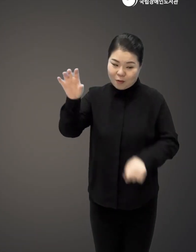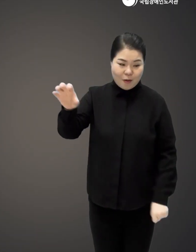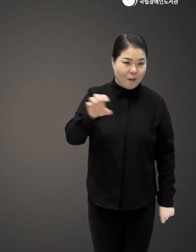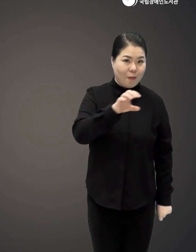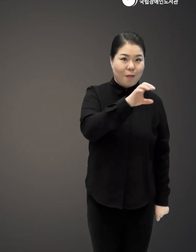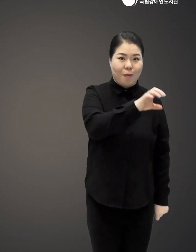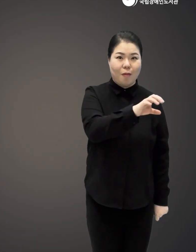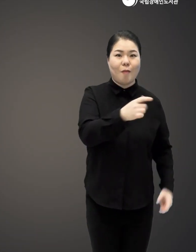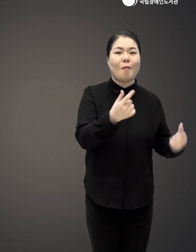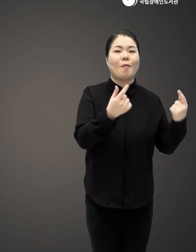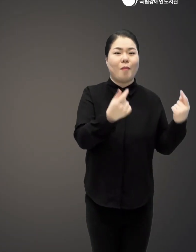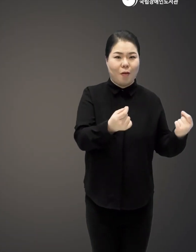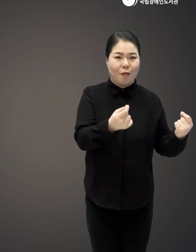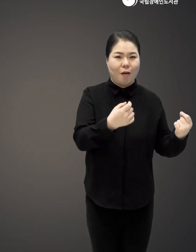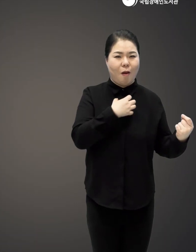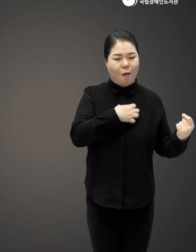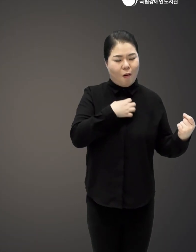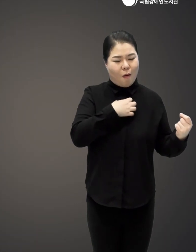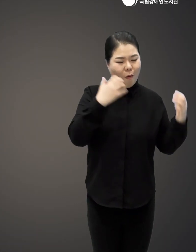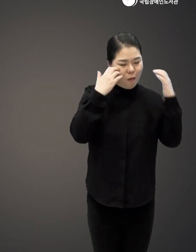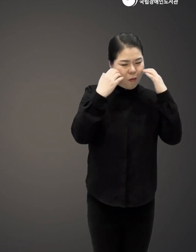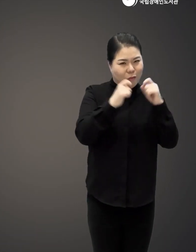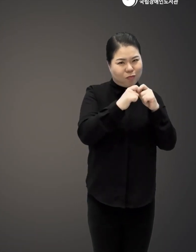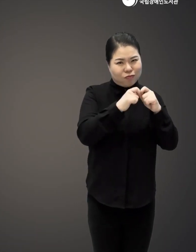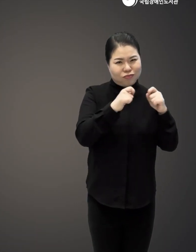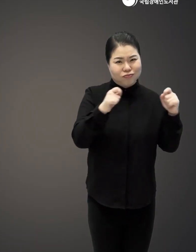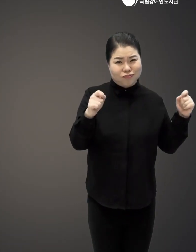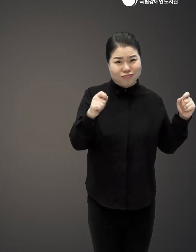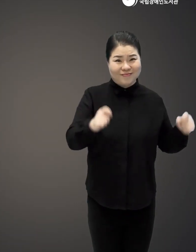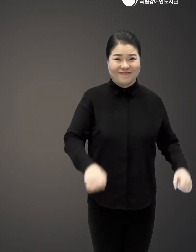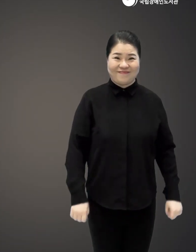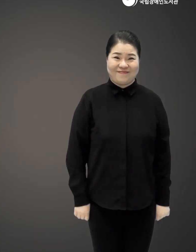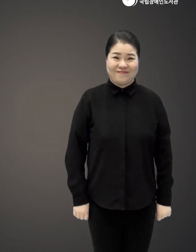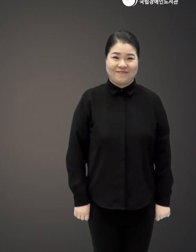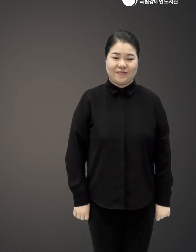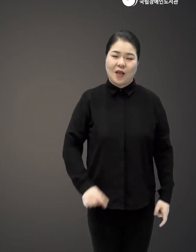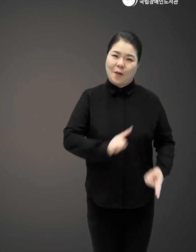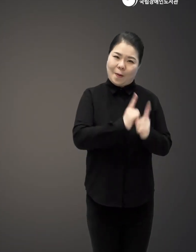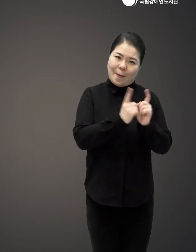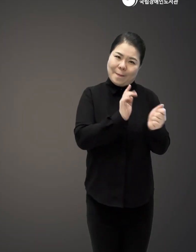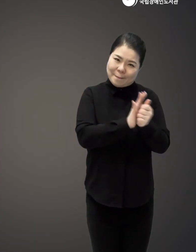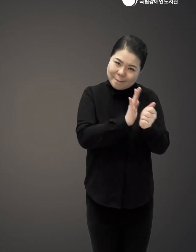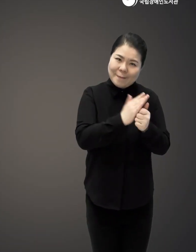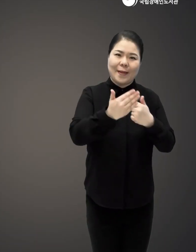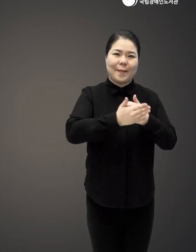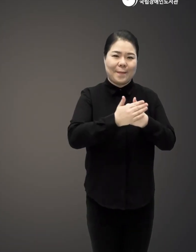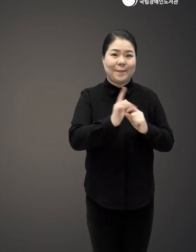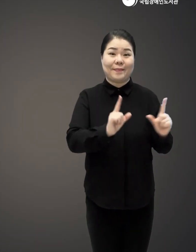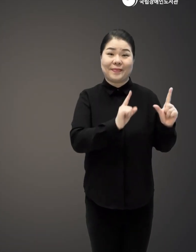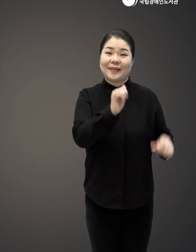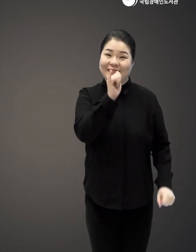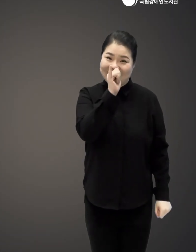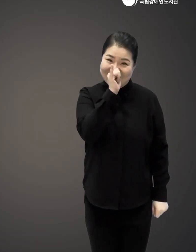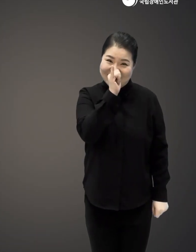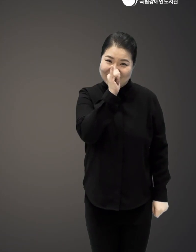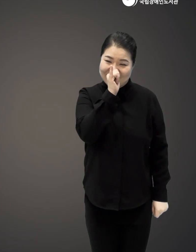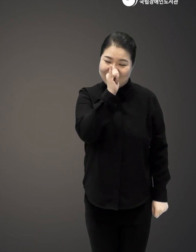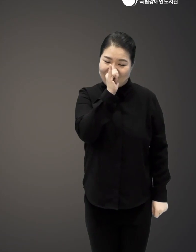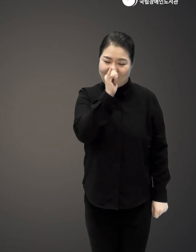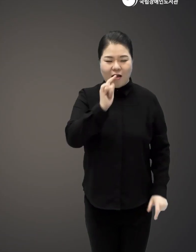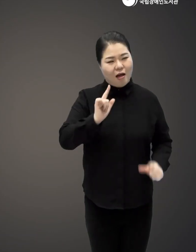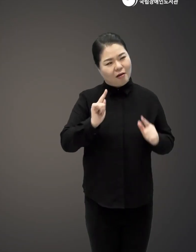긴 삶의 여정을 지금 지나가고 있는데요 함께 지지받고 지지해주면서 가고 있는지